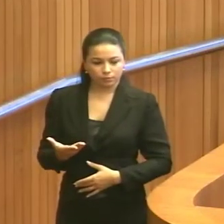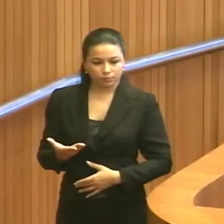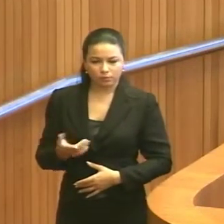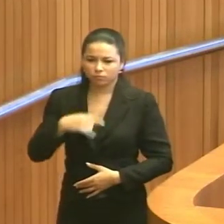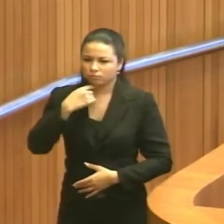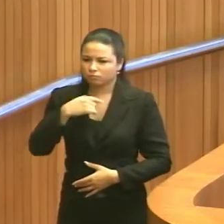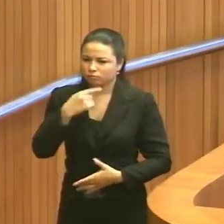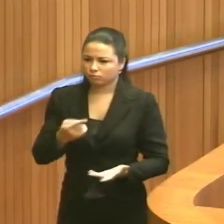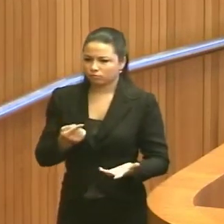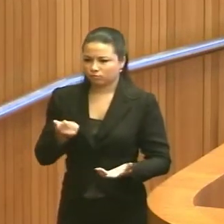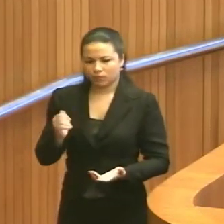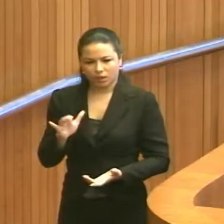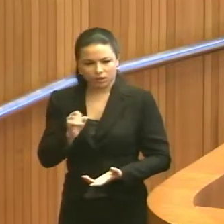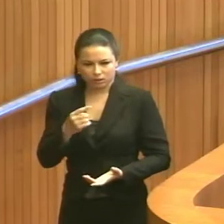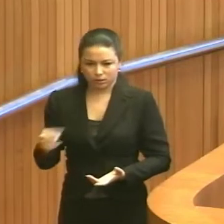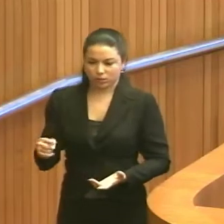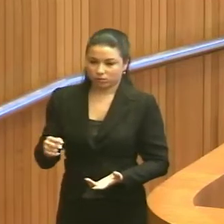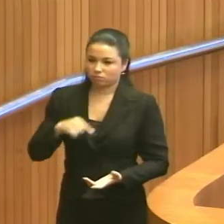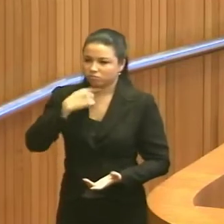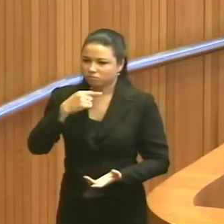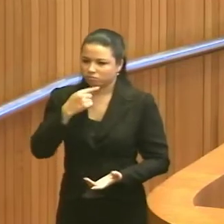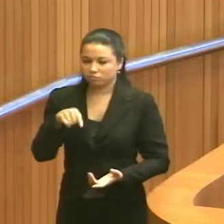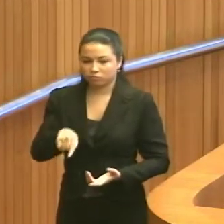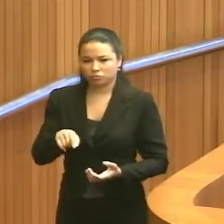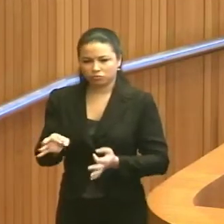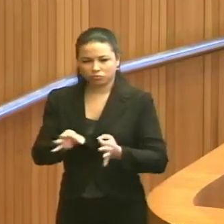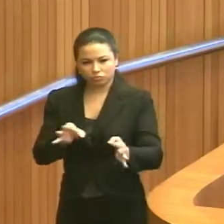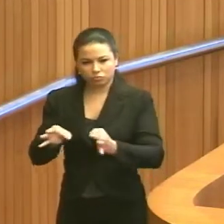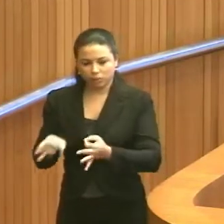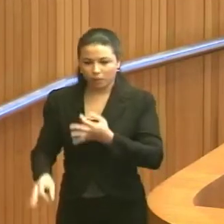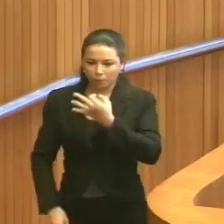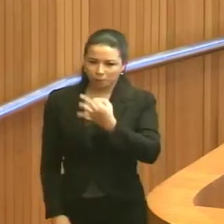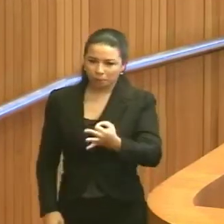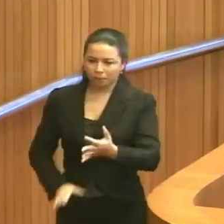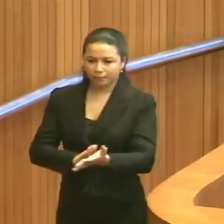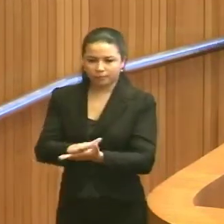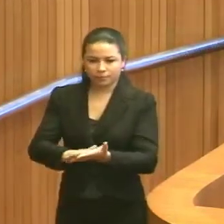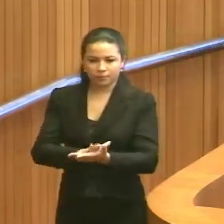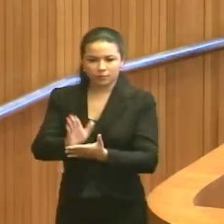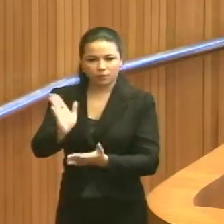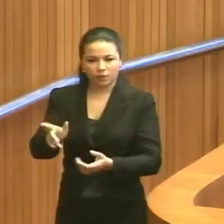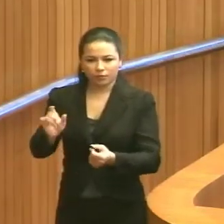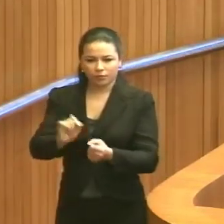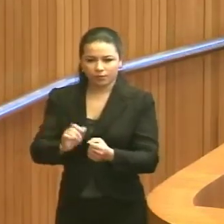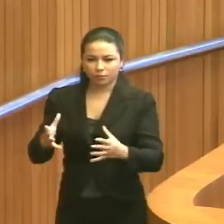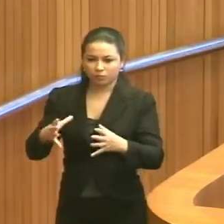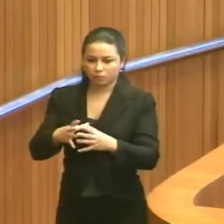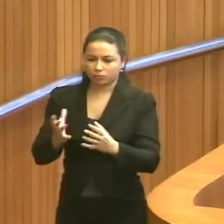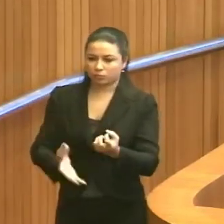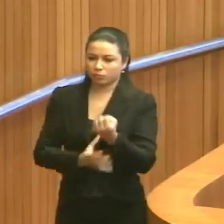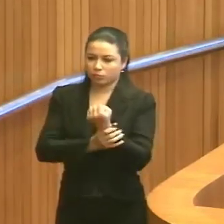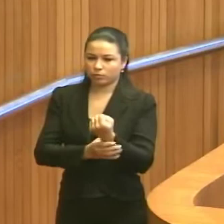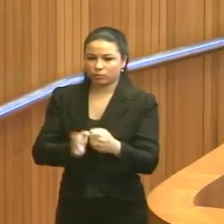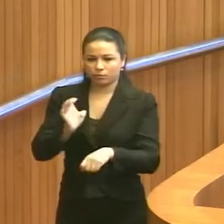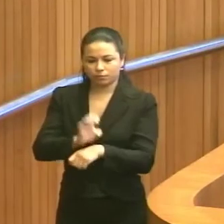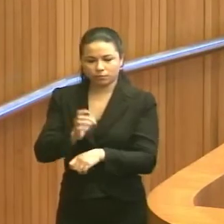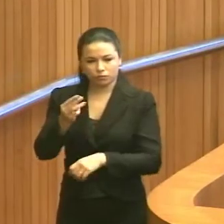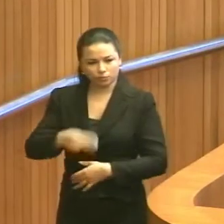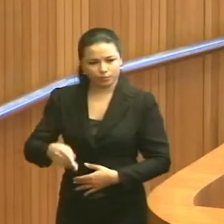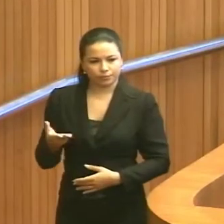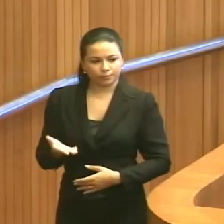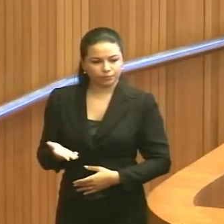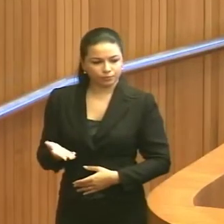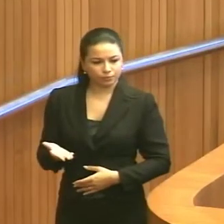E nenhuma ação, nenhuma medida ou nenhum pronunciamento é feito por parte da Segurança Pública do Estado do